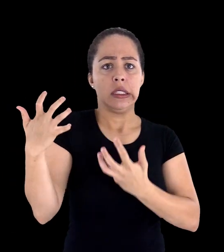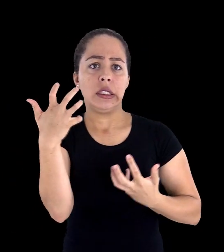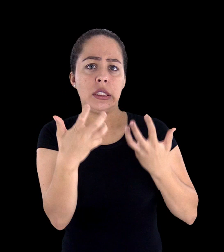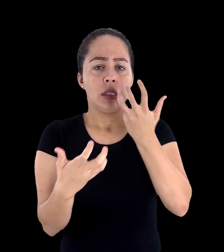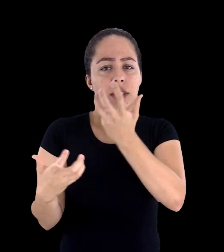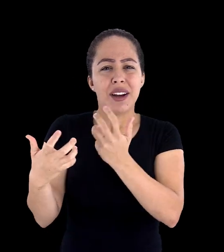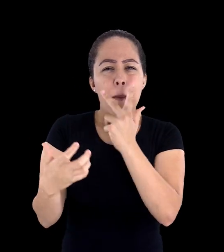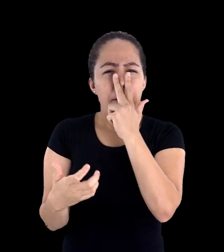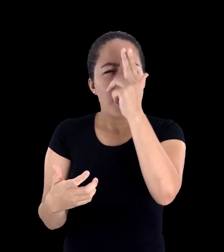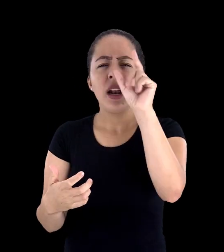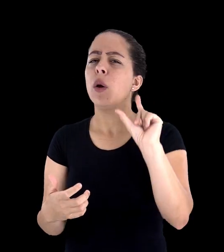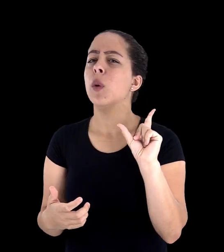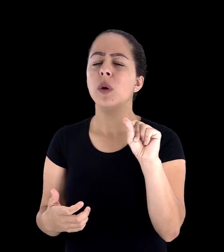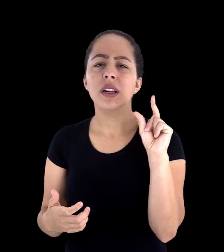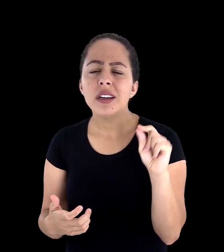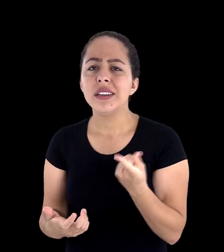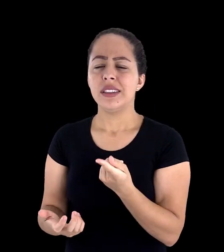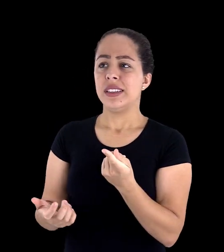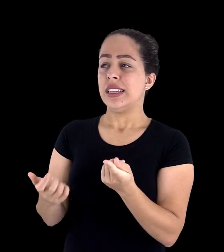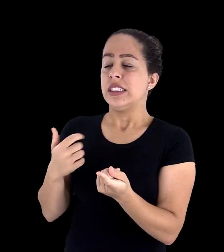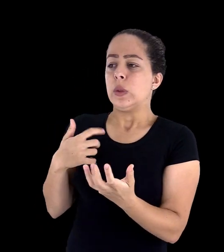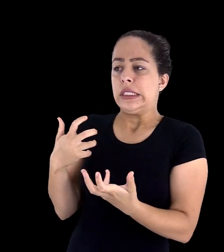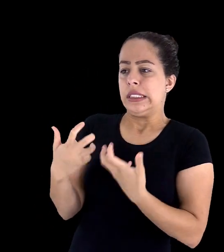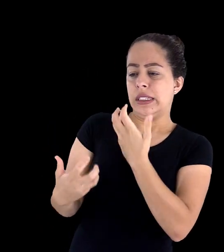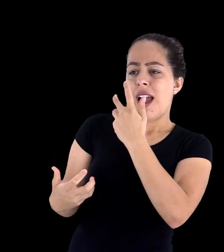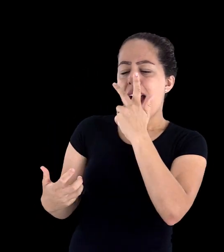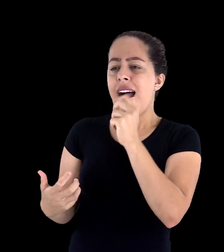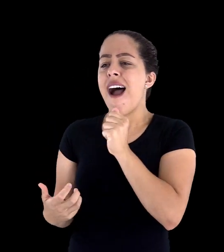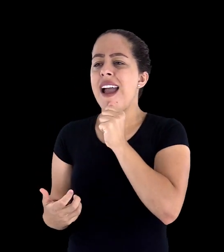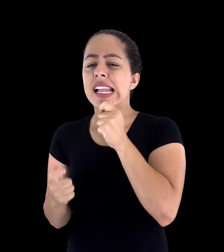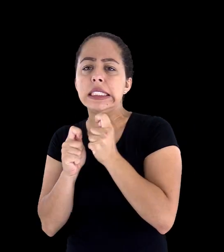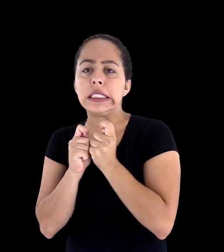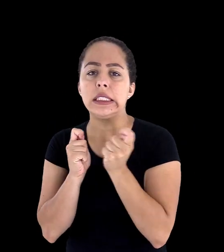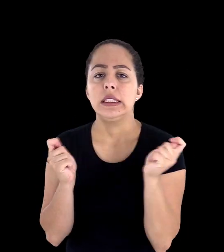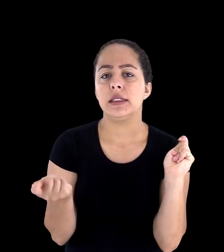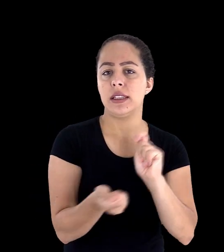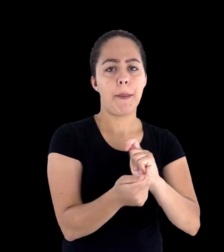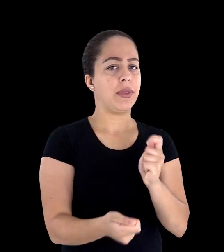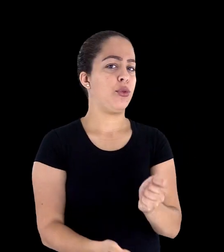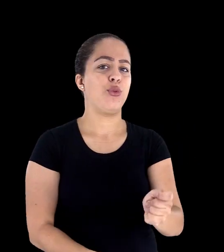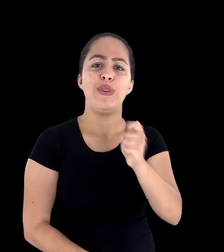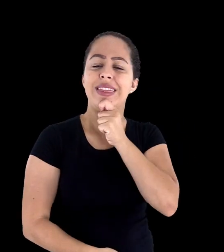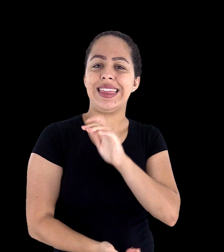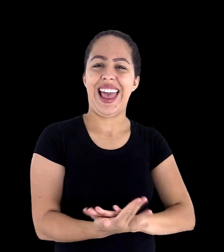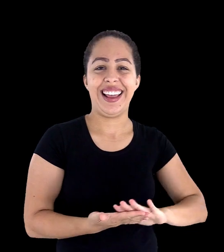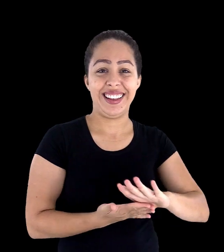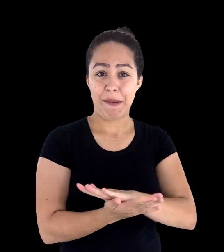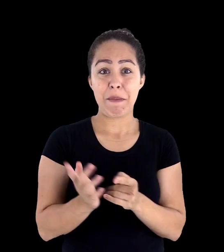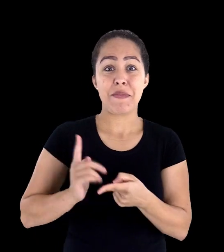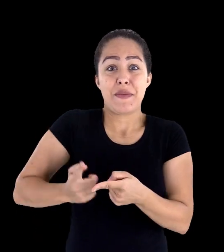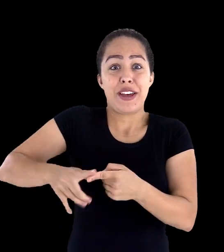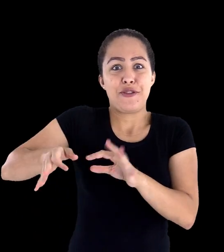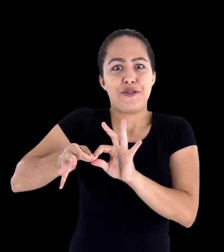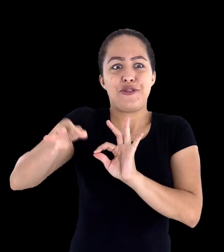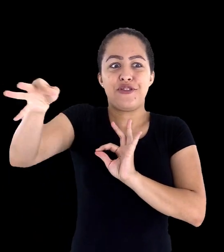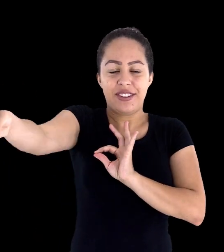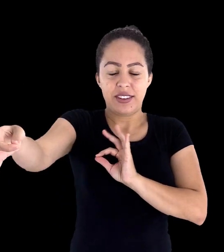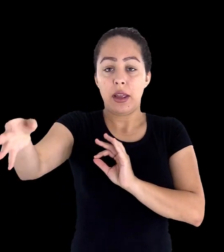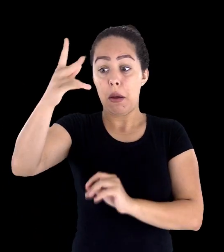E esse espaço ele se constitui como um espaço de potencial mal-entendidos que precisa ser transposto. Então o